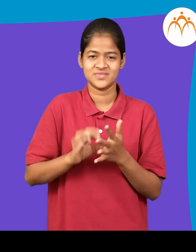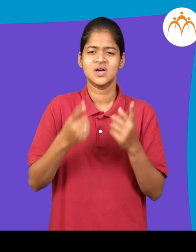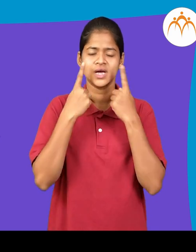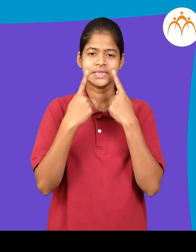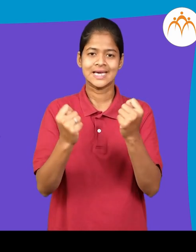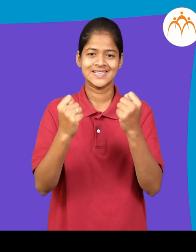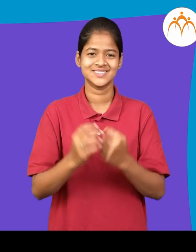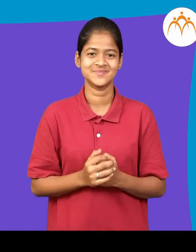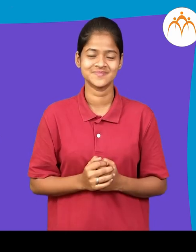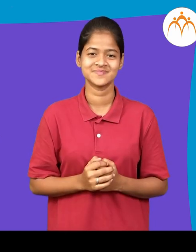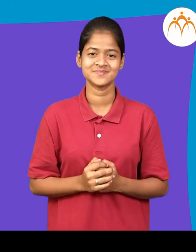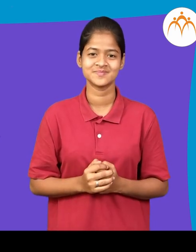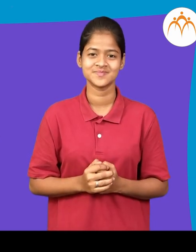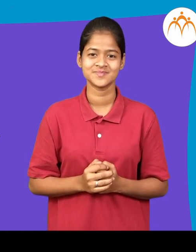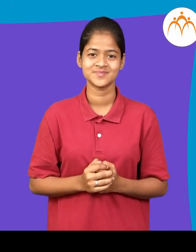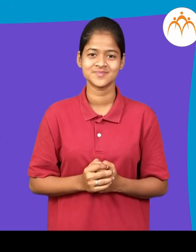वाक्ये तयार करण्याचा प्रयत्न करा